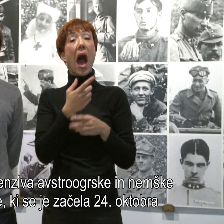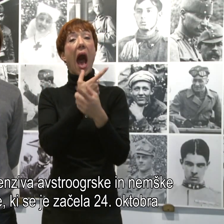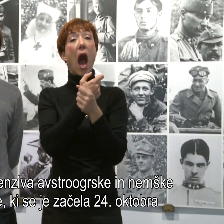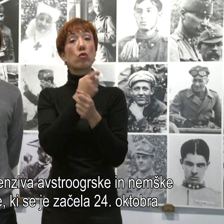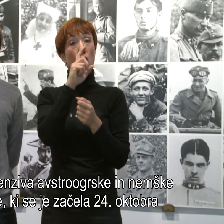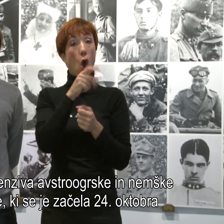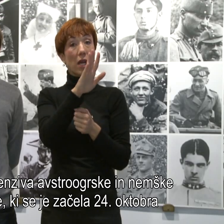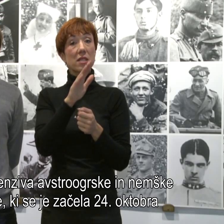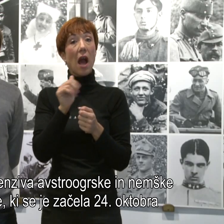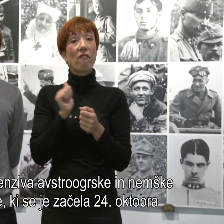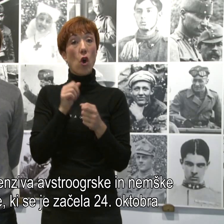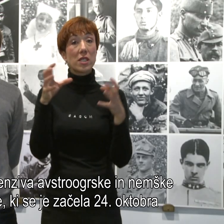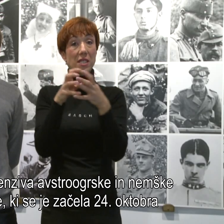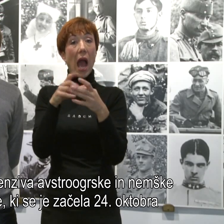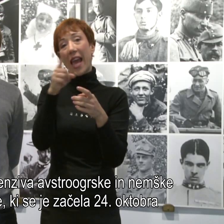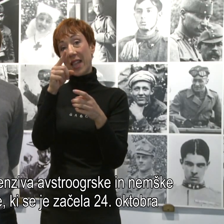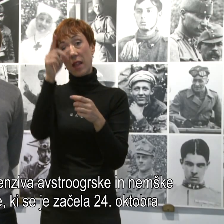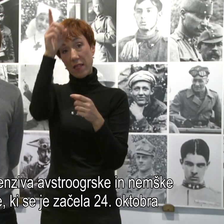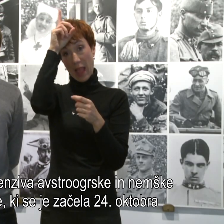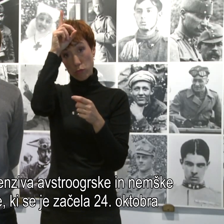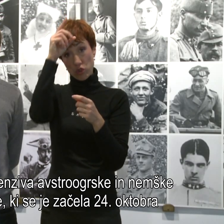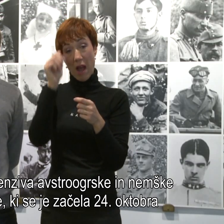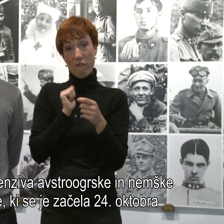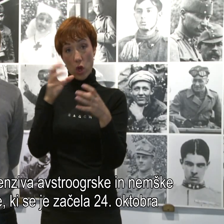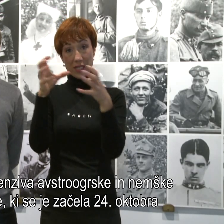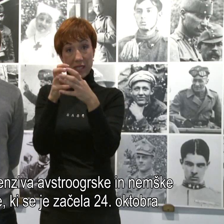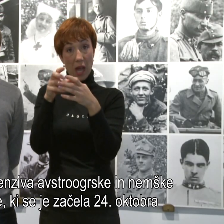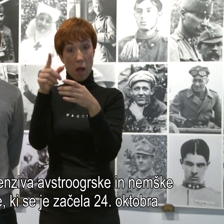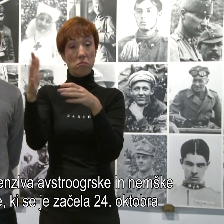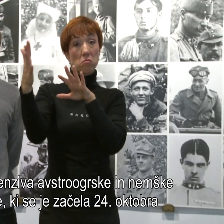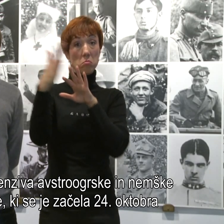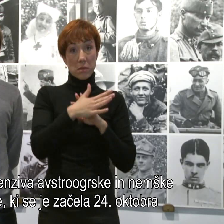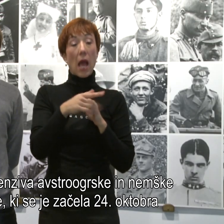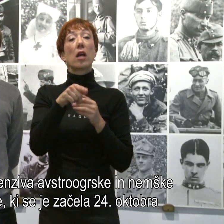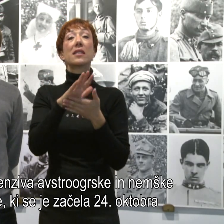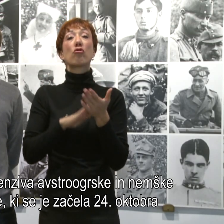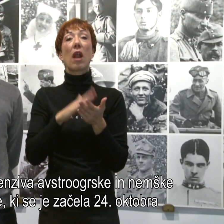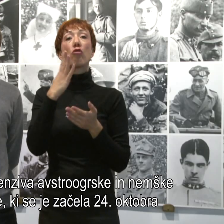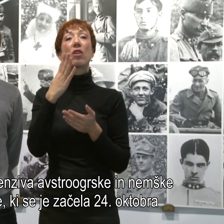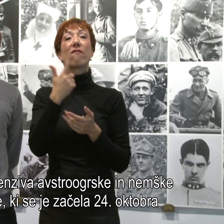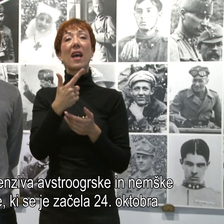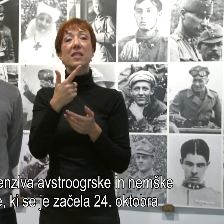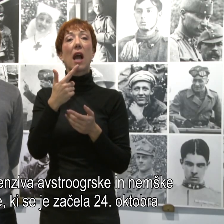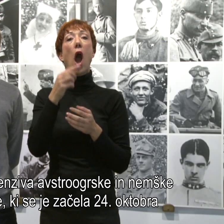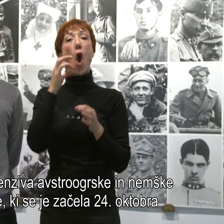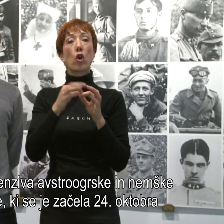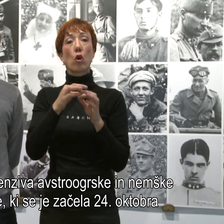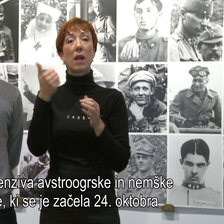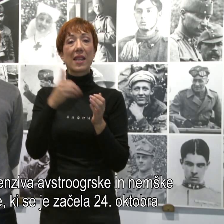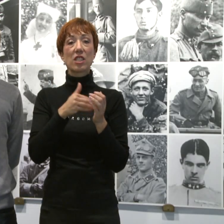vojske, ki se je začela 24. oktober 1917 in jo